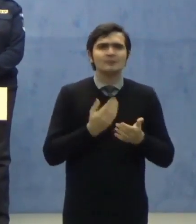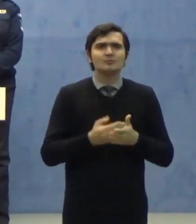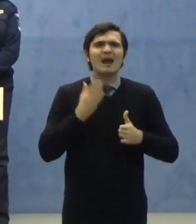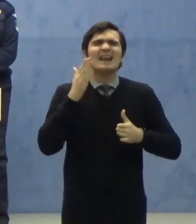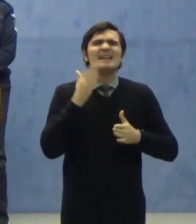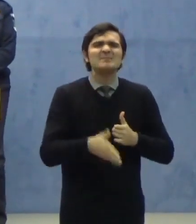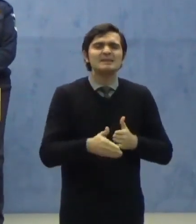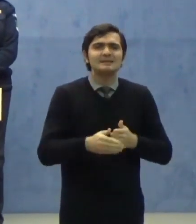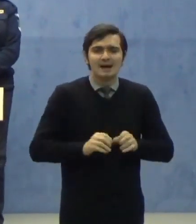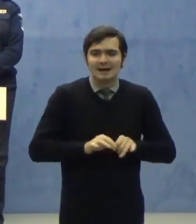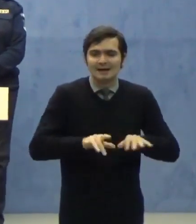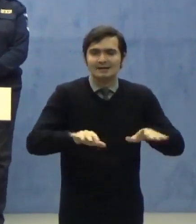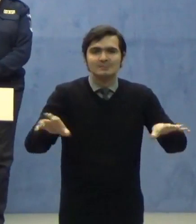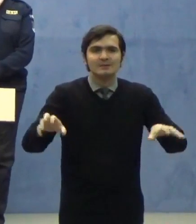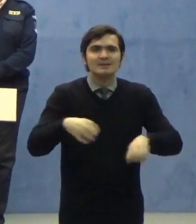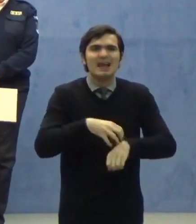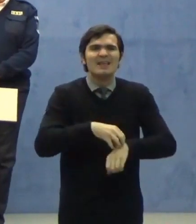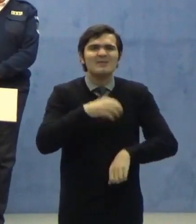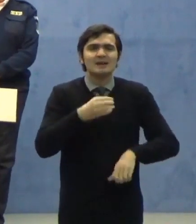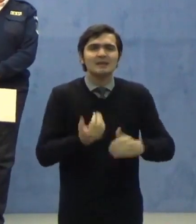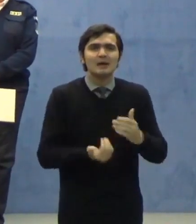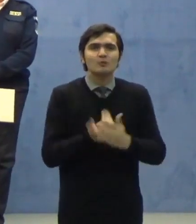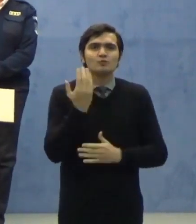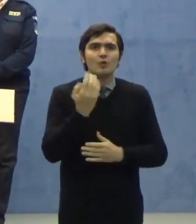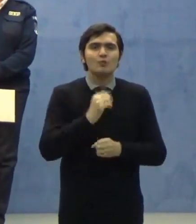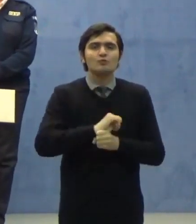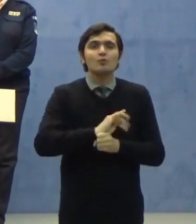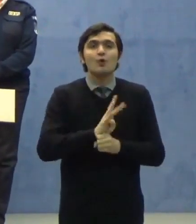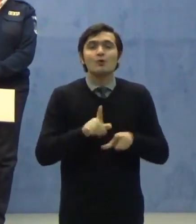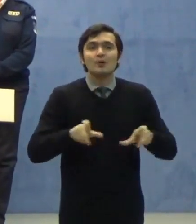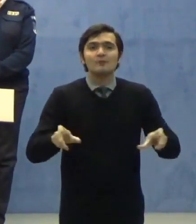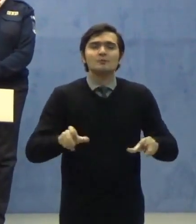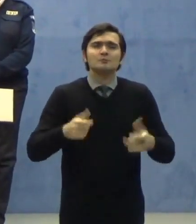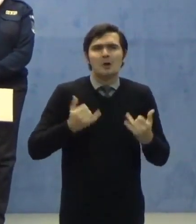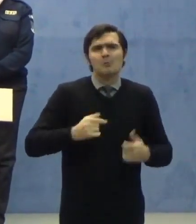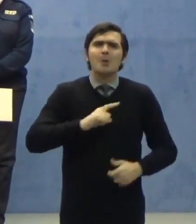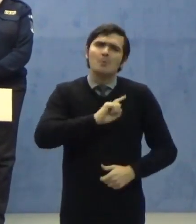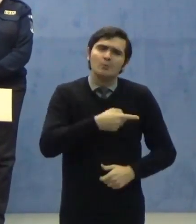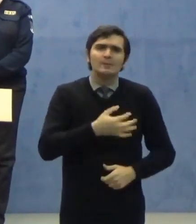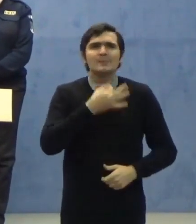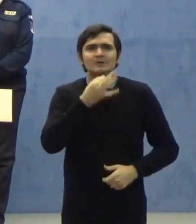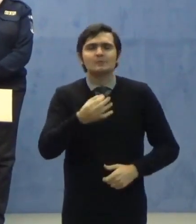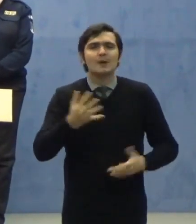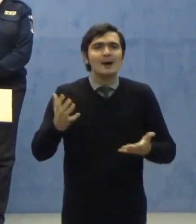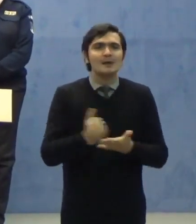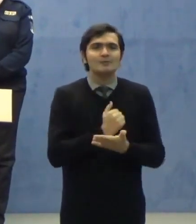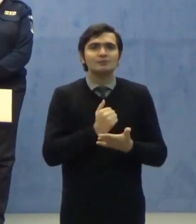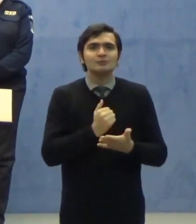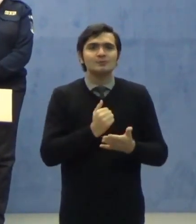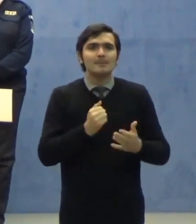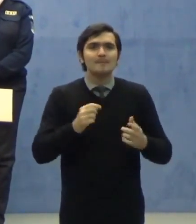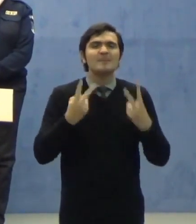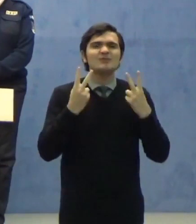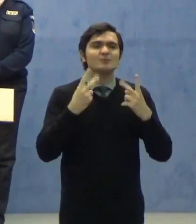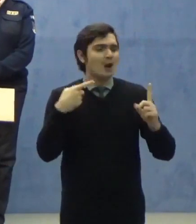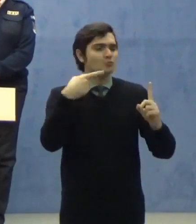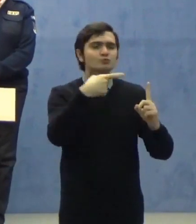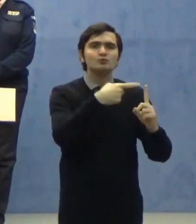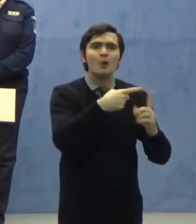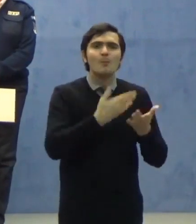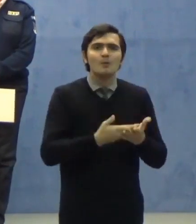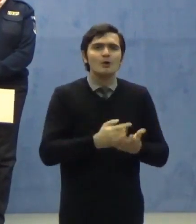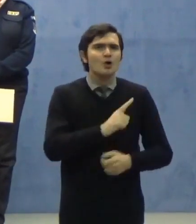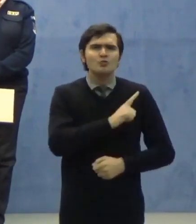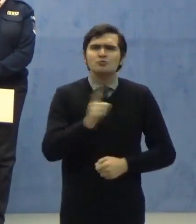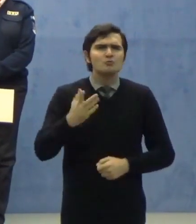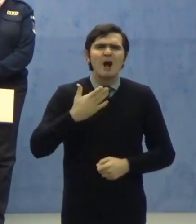infectării cu noul tip de coronavirus, putem spune că am reușit să ne atingem principalul obiectiv. Nu avem